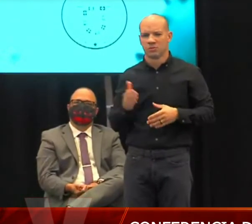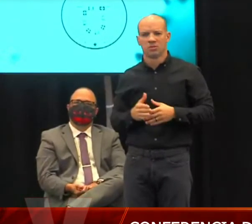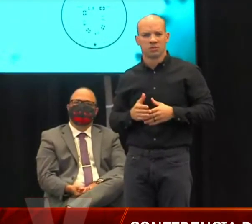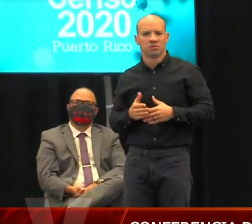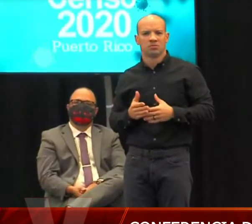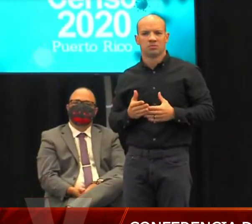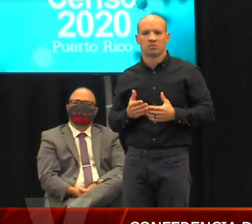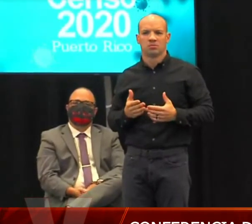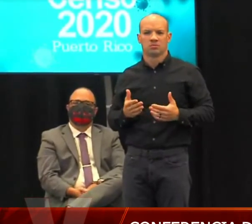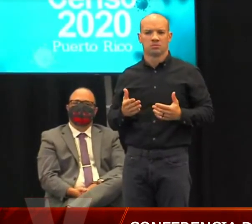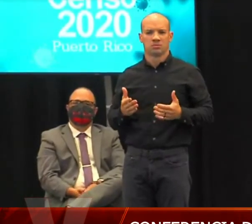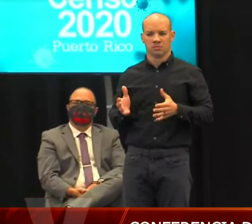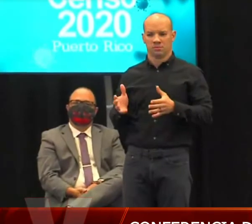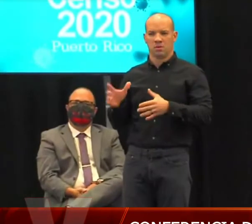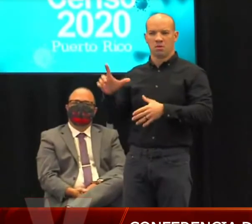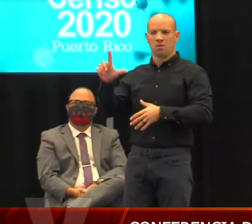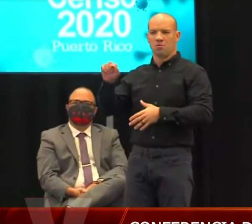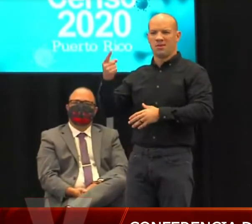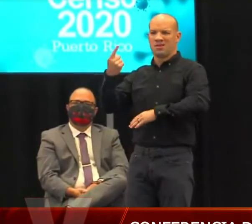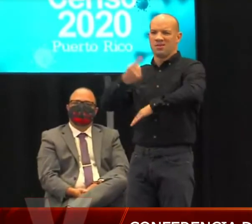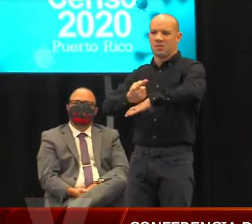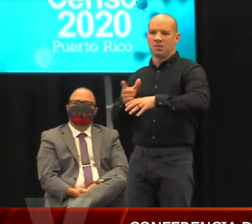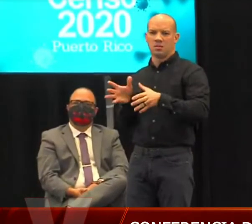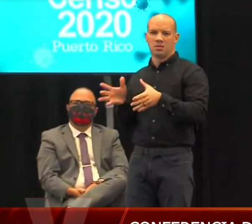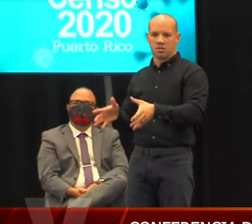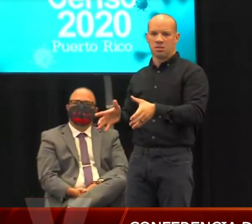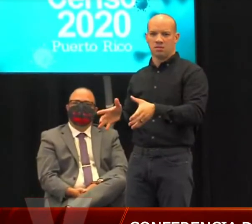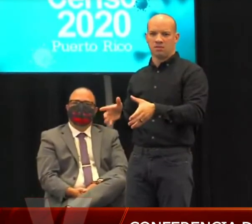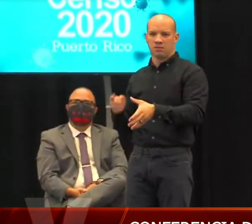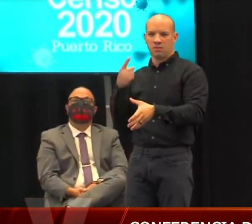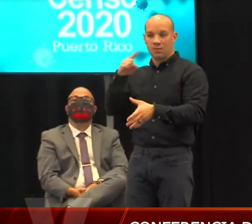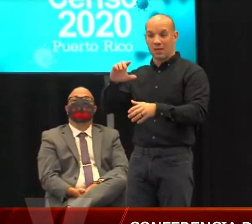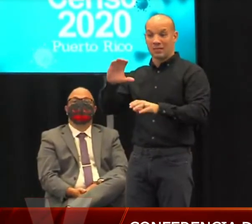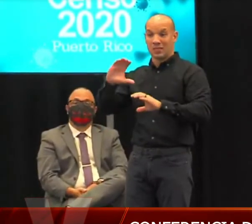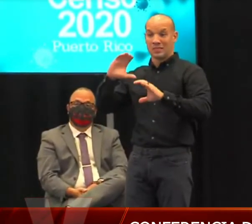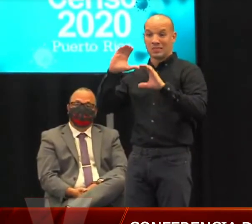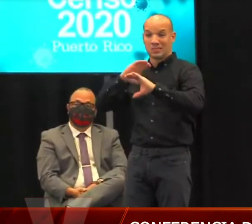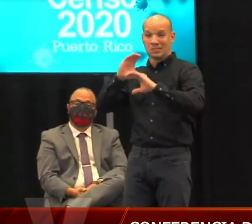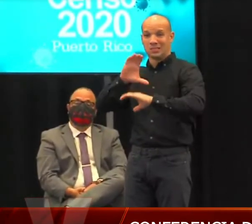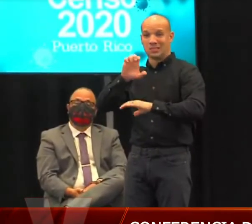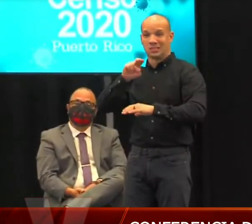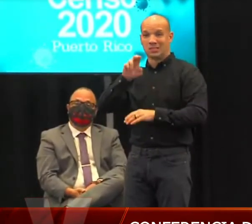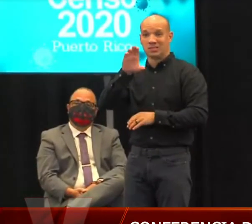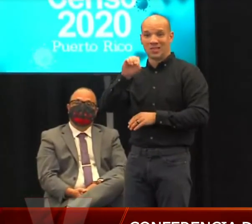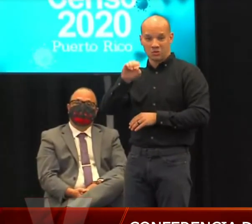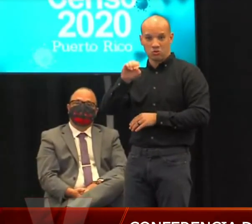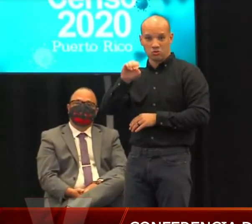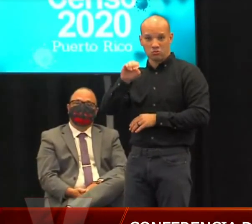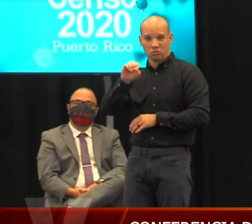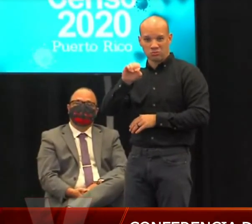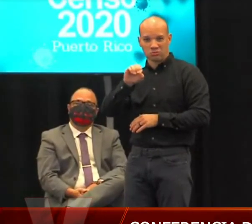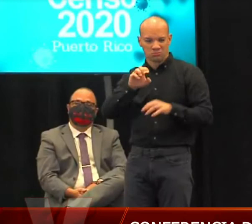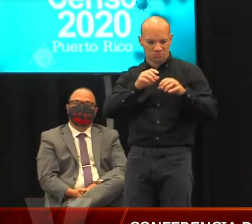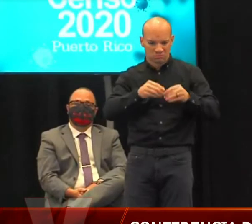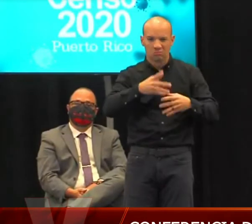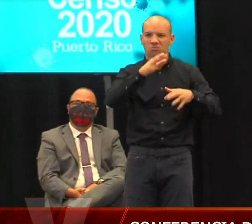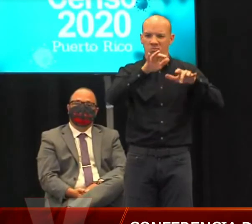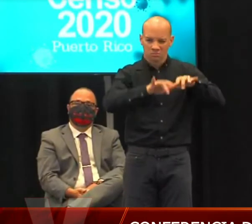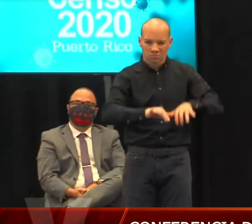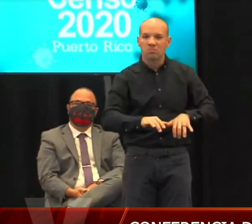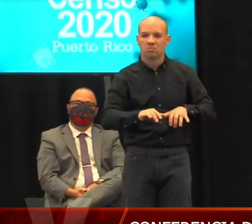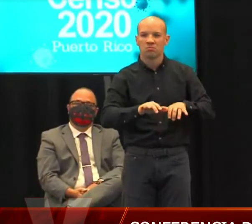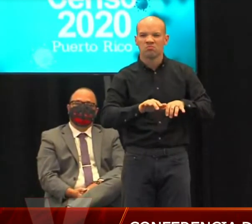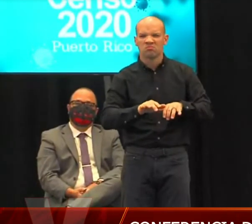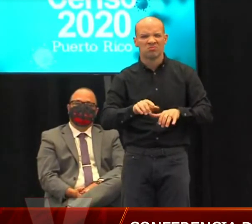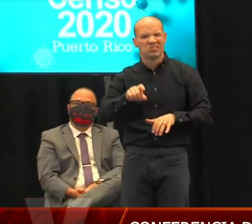quedan 20 días para completar el censo. Y también Puerto Rico puede perjudicarse